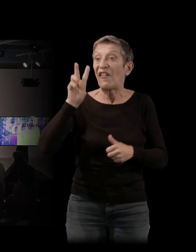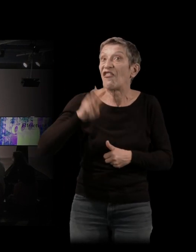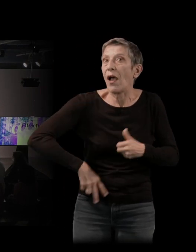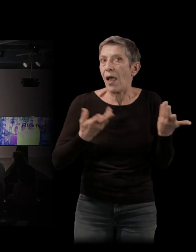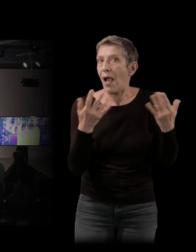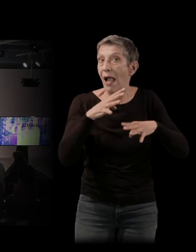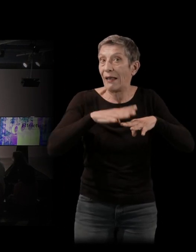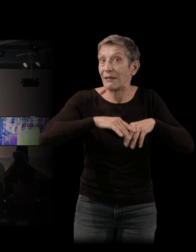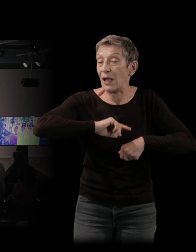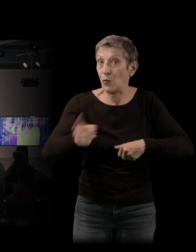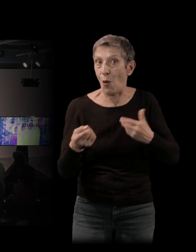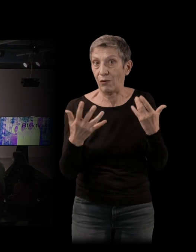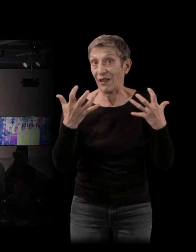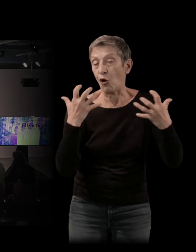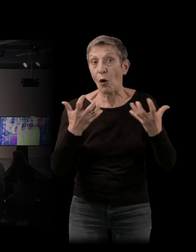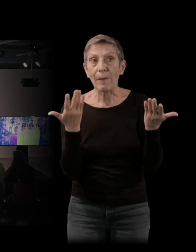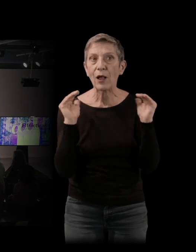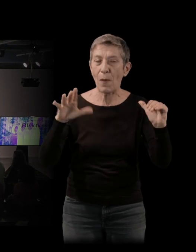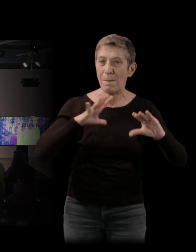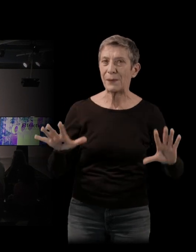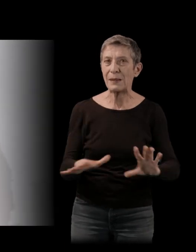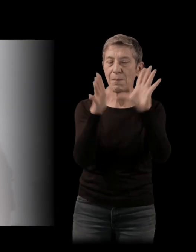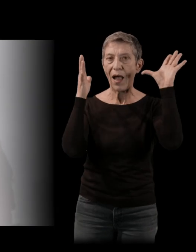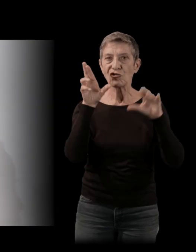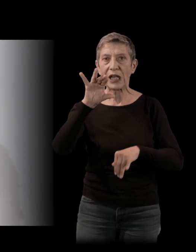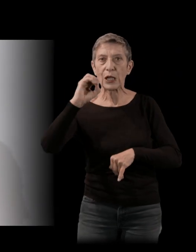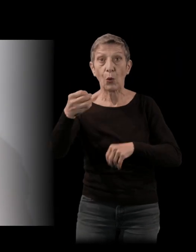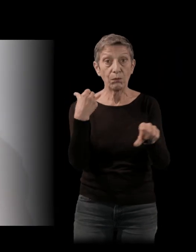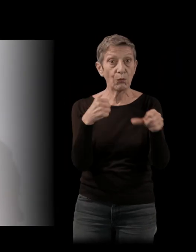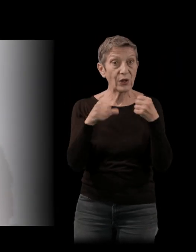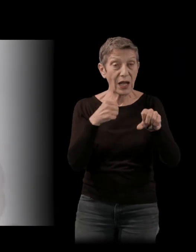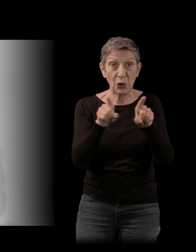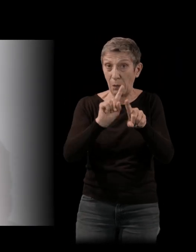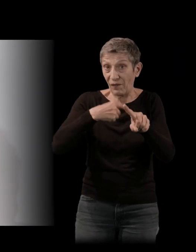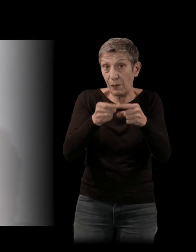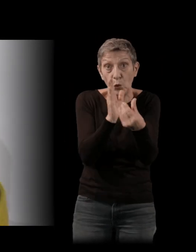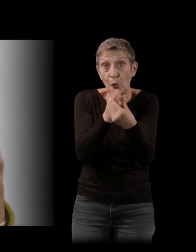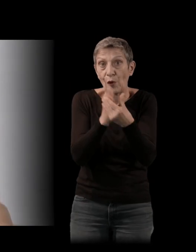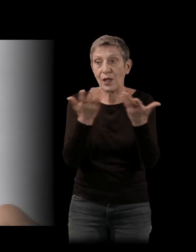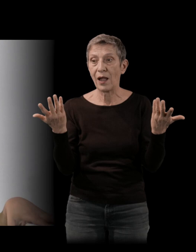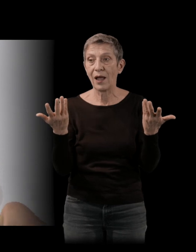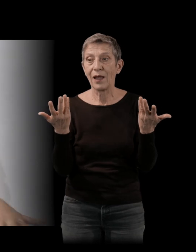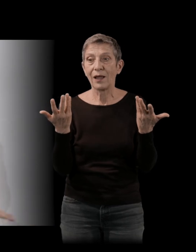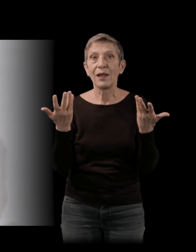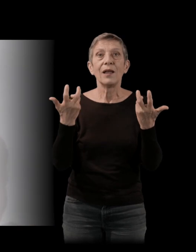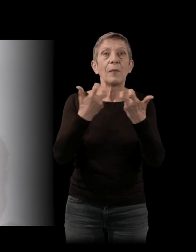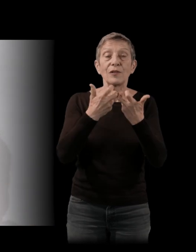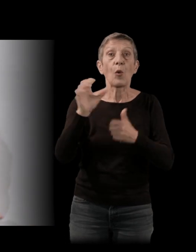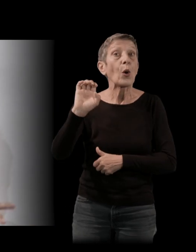Il y a quand même des images aussi du Rio moderne qui sont presque documentaires. Où on voit, à un moment, Eurydice perdu dans un